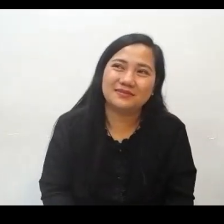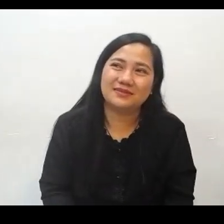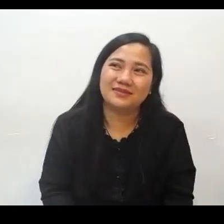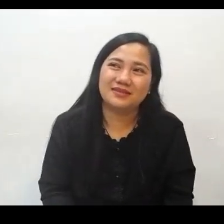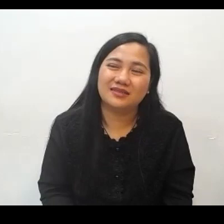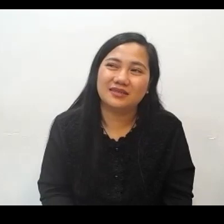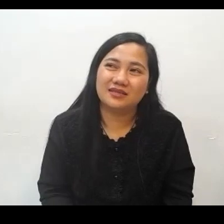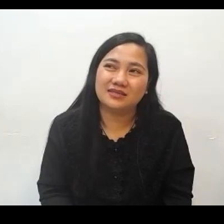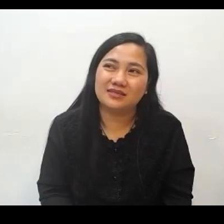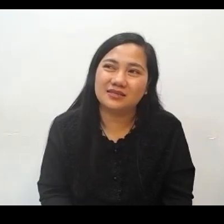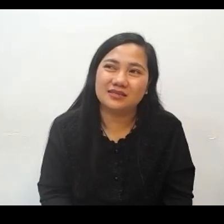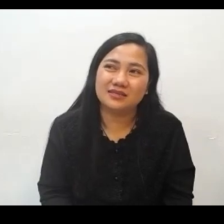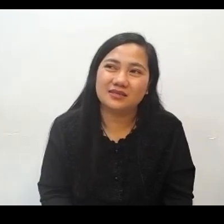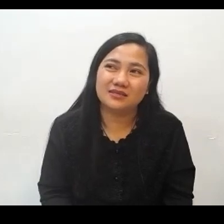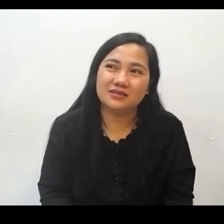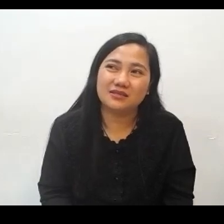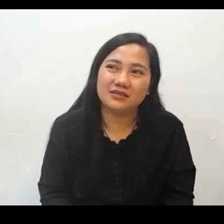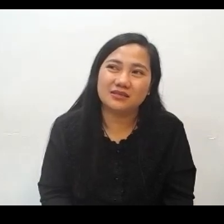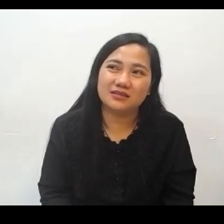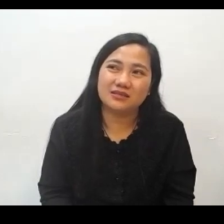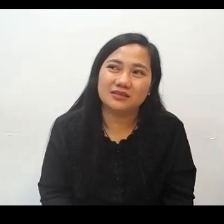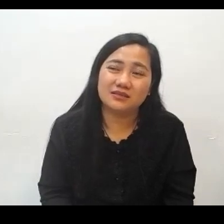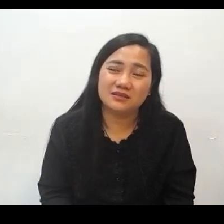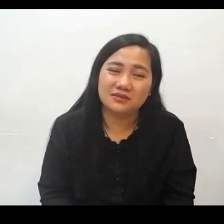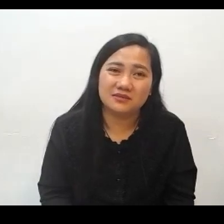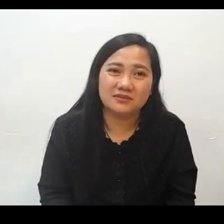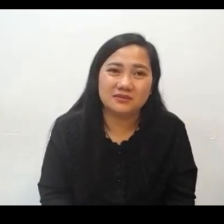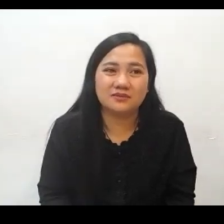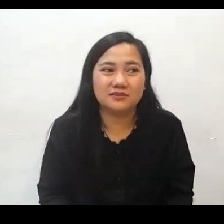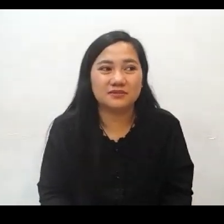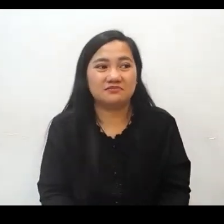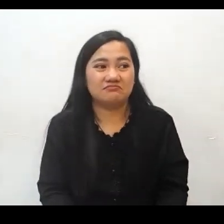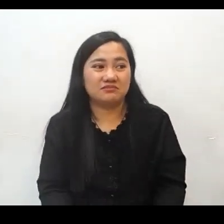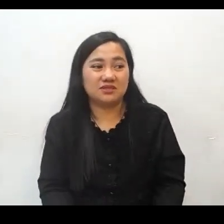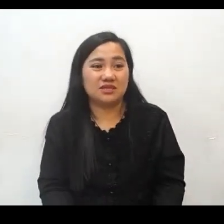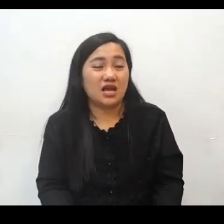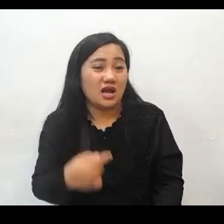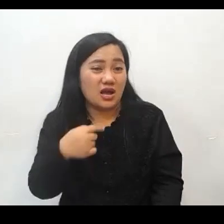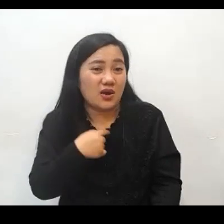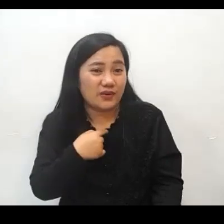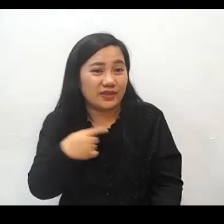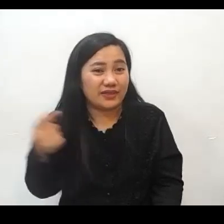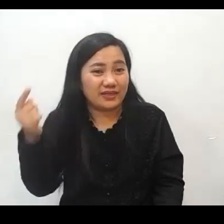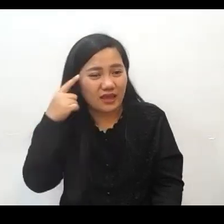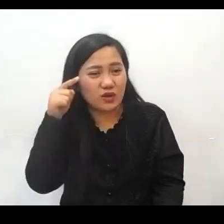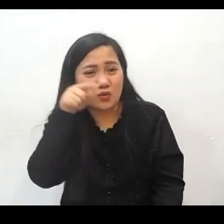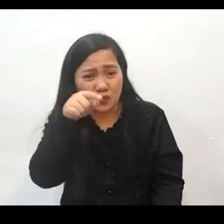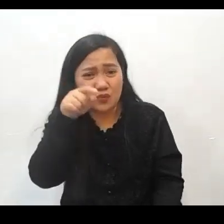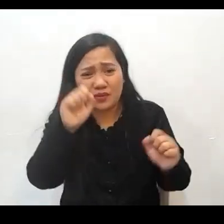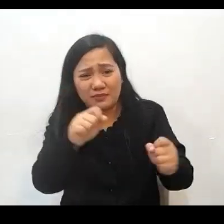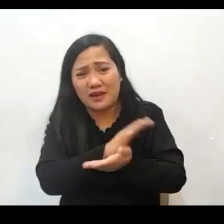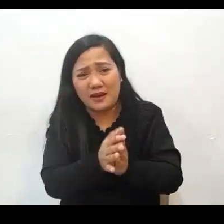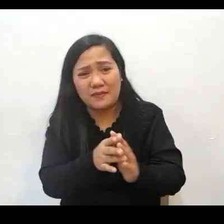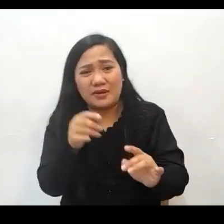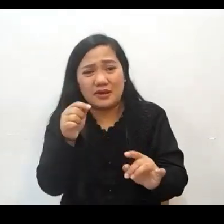That's why you can be the target from unsaved people. Kaya nga maaari kayo maging punteria noong mga taong